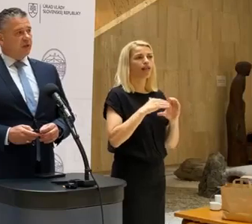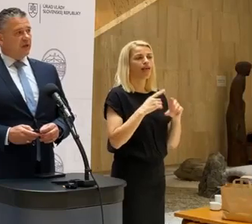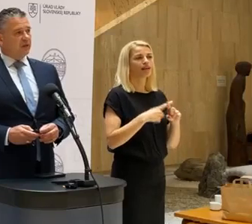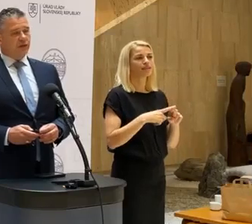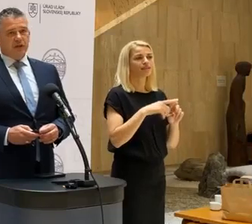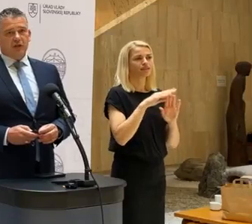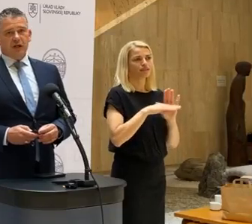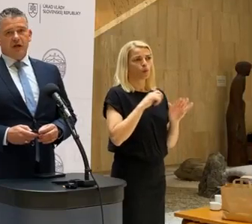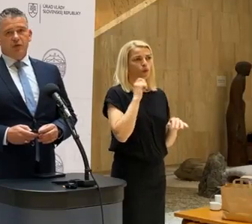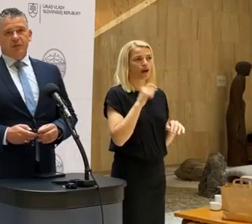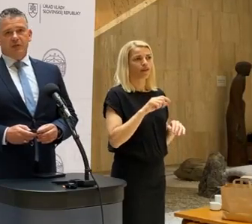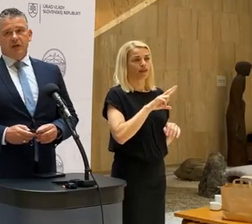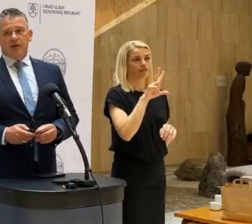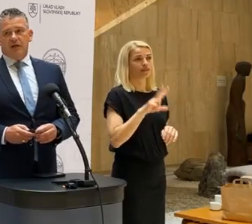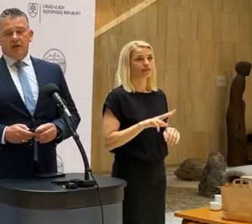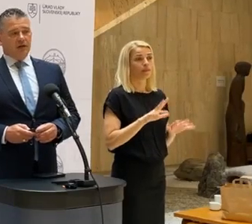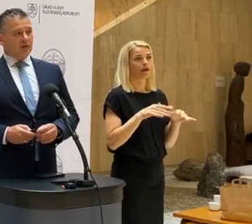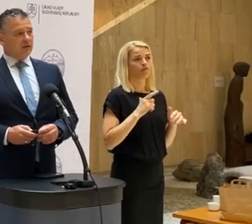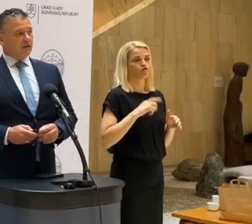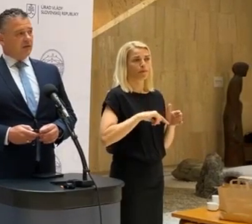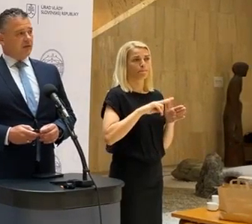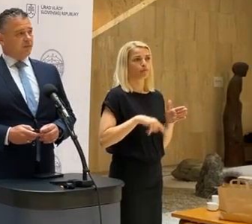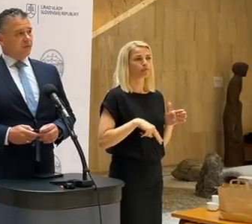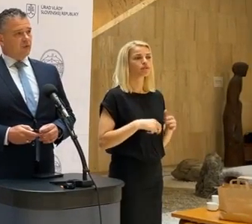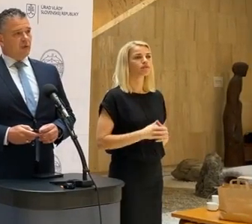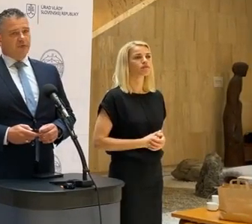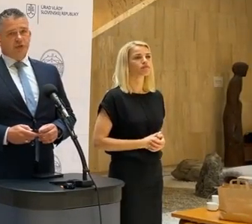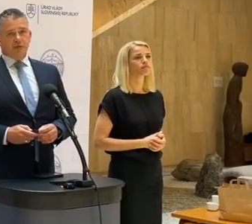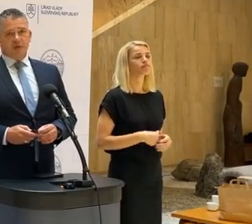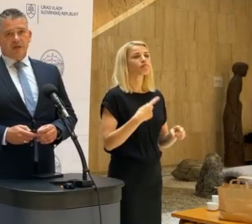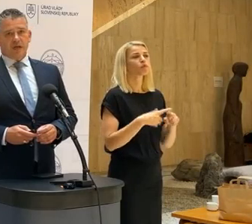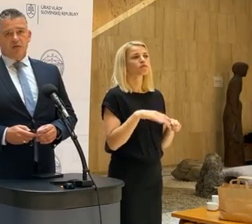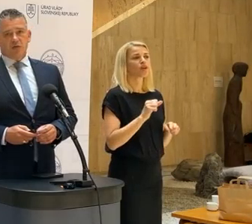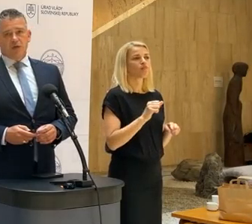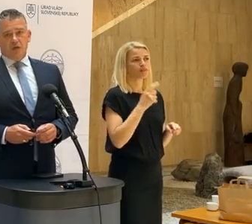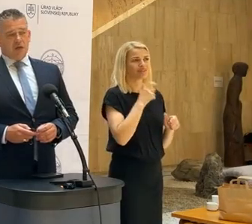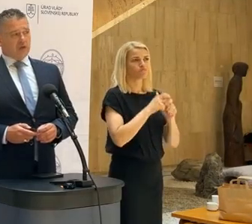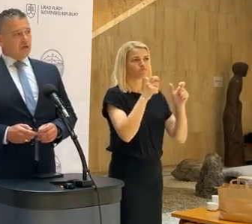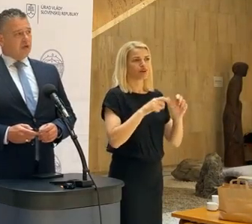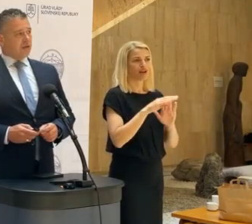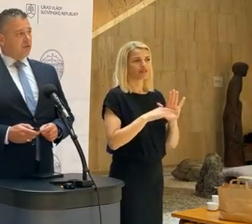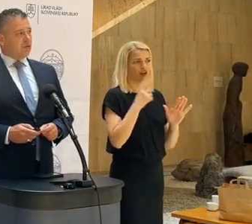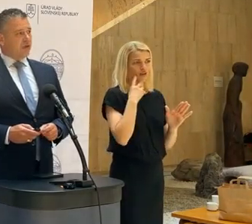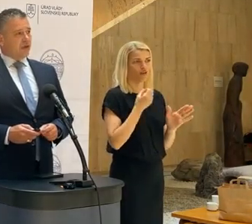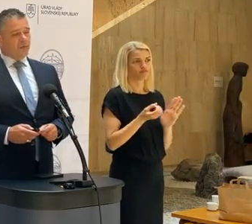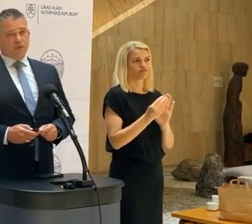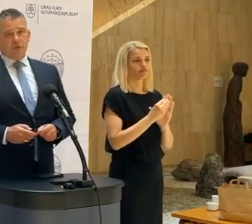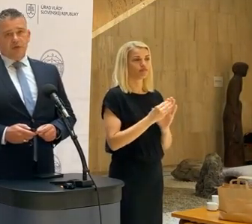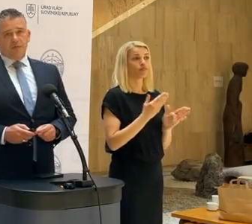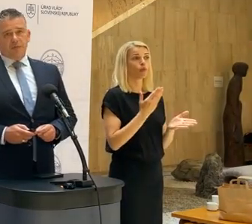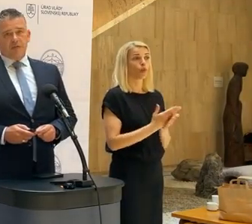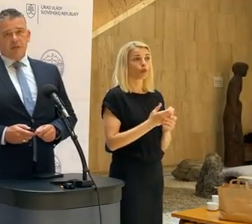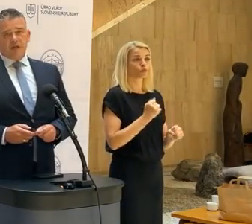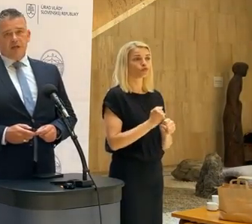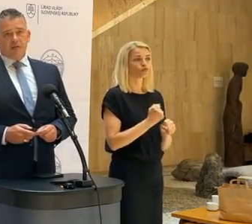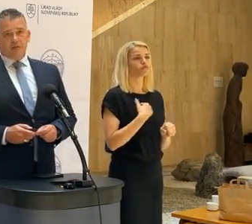Momentálne ešte čaká napodpízaná to, aby vyšiel v zbierke zákonov. Ako náhle sa to udeje, potom